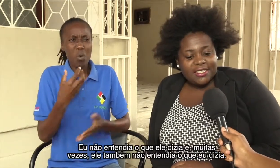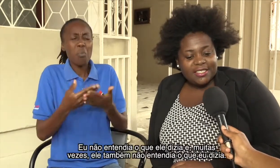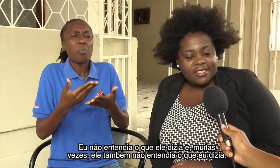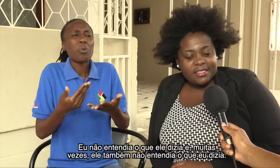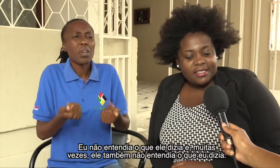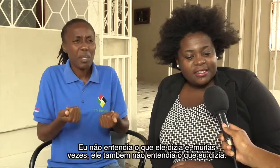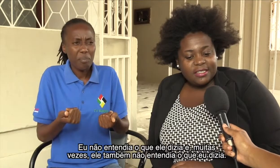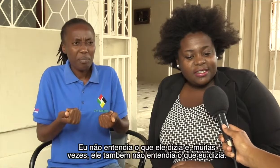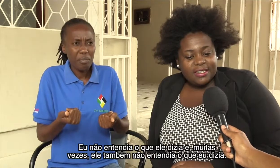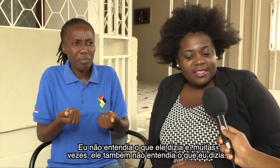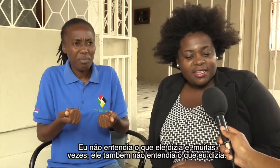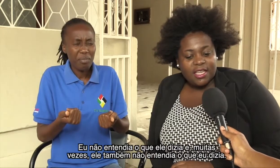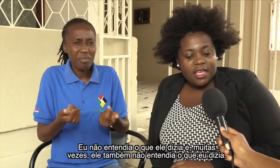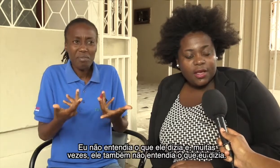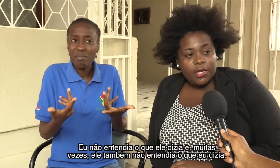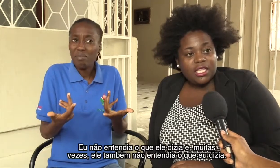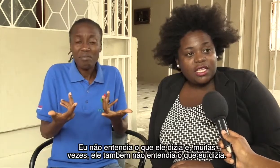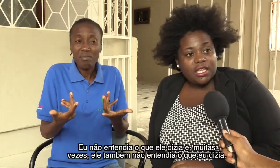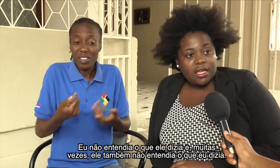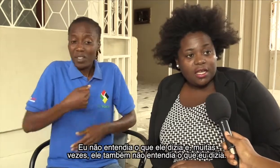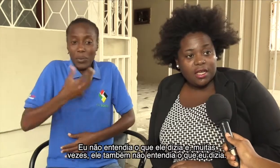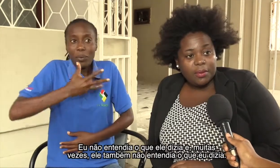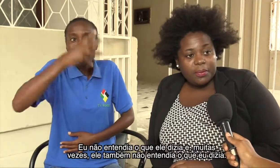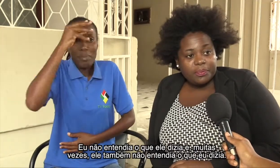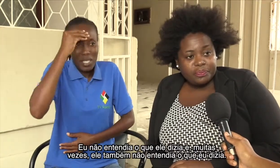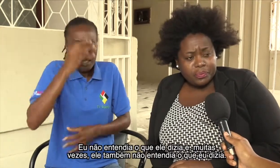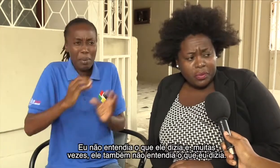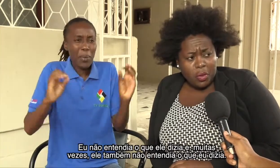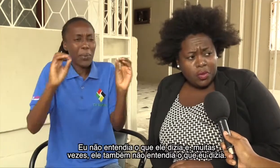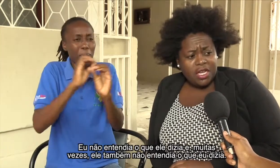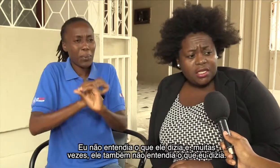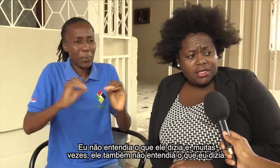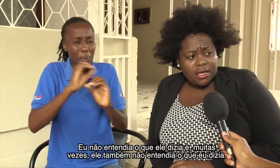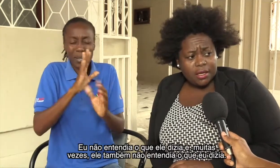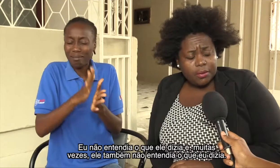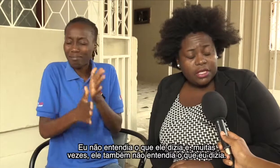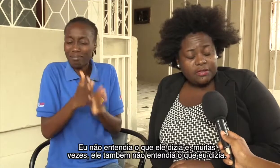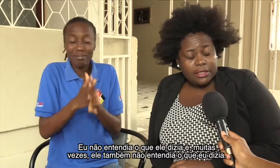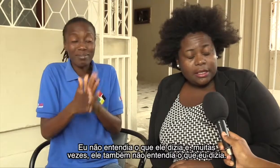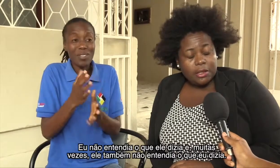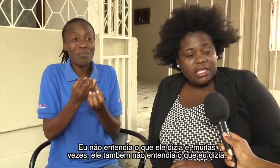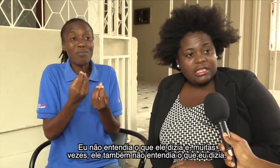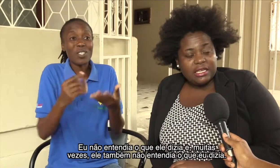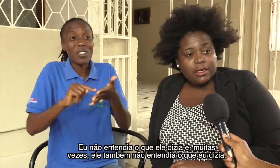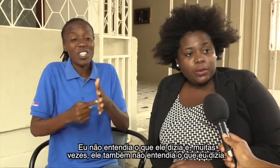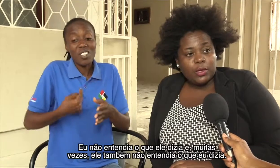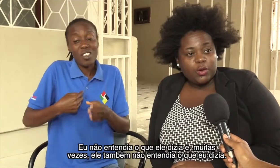Porque... Eu não entendia. O que ele dizia. E muitas vezes eu também não entendia o que eu